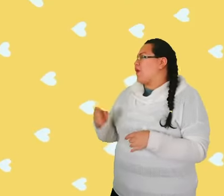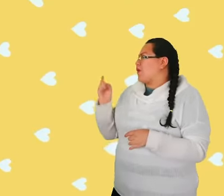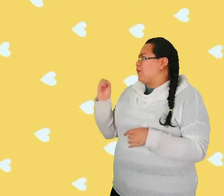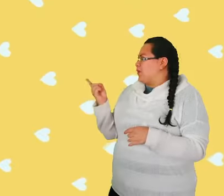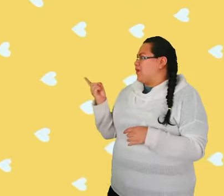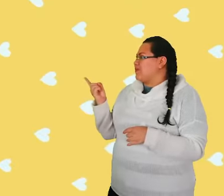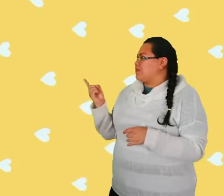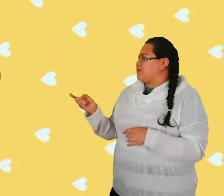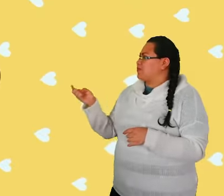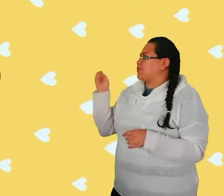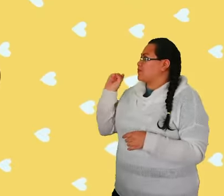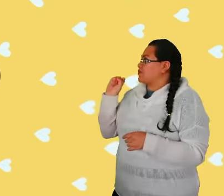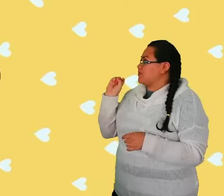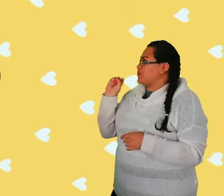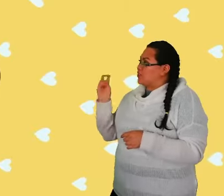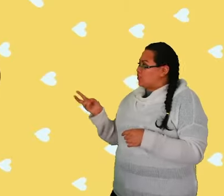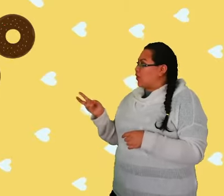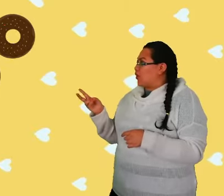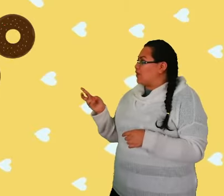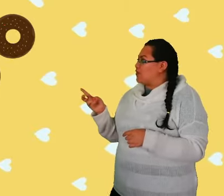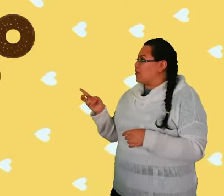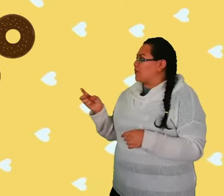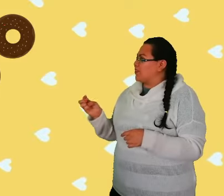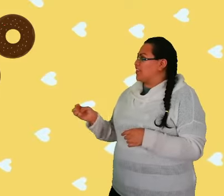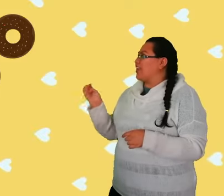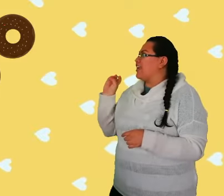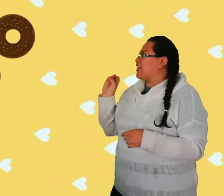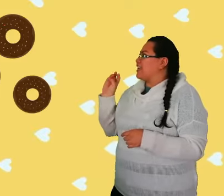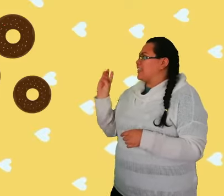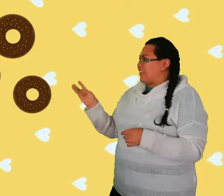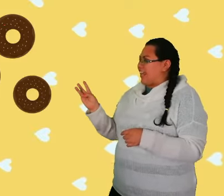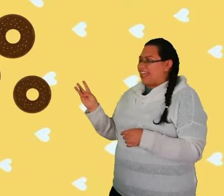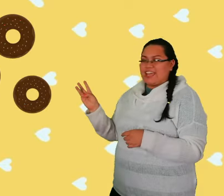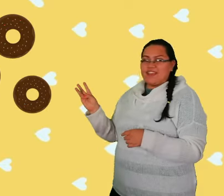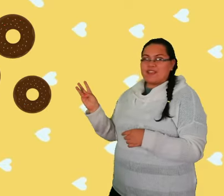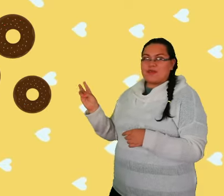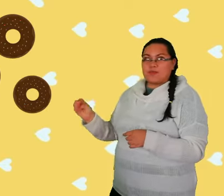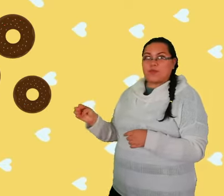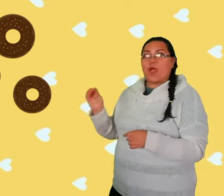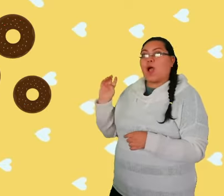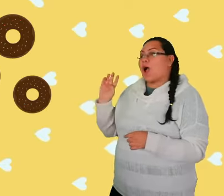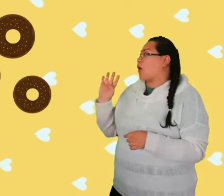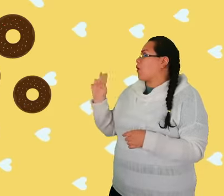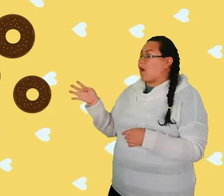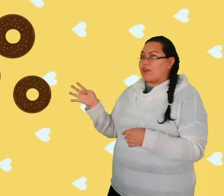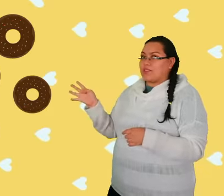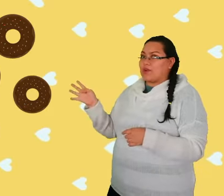1, 2, 3, 4,